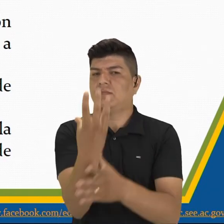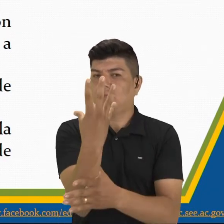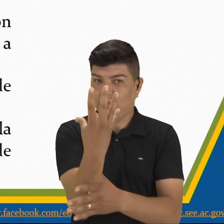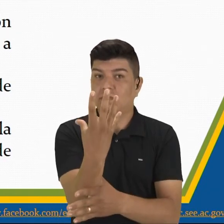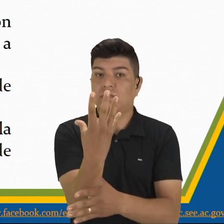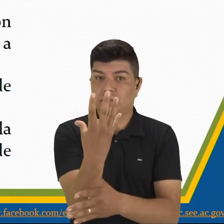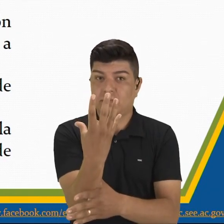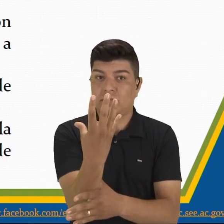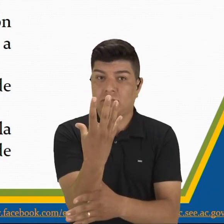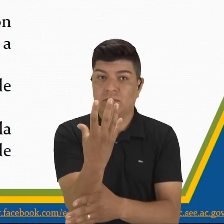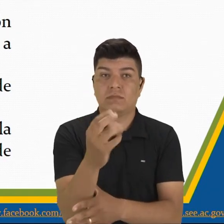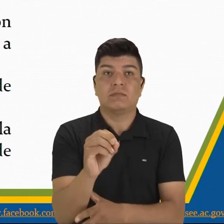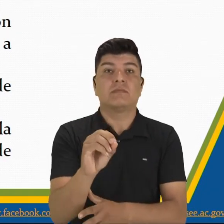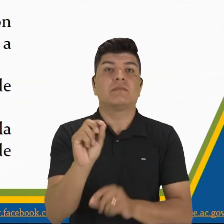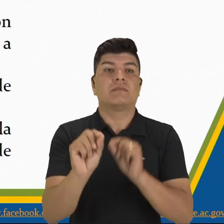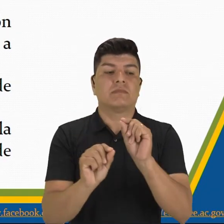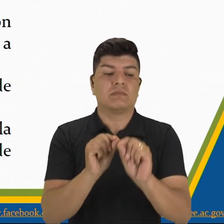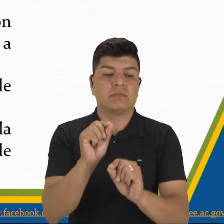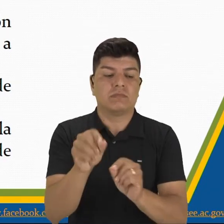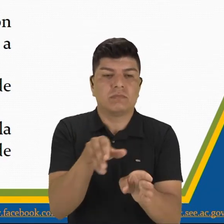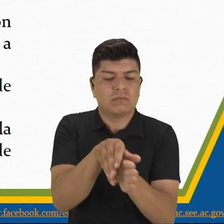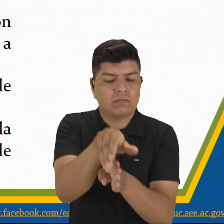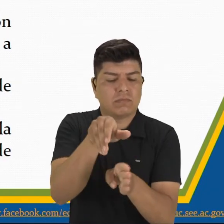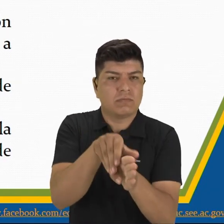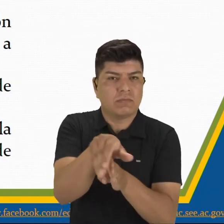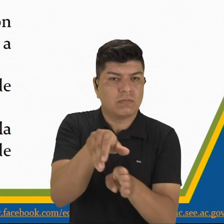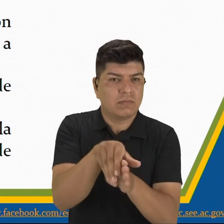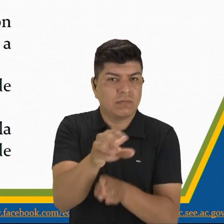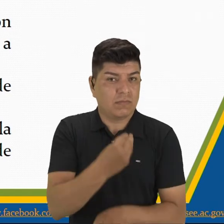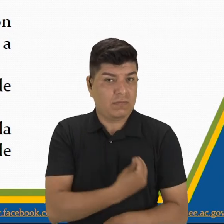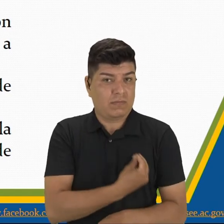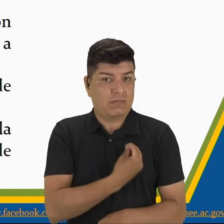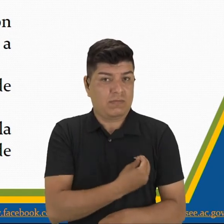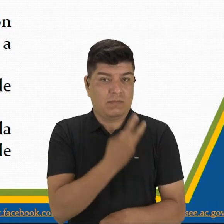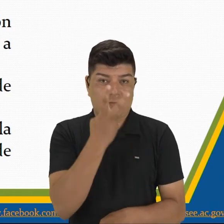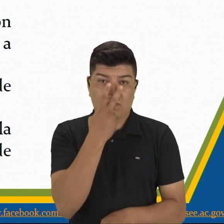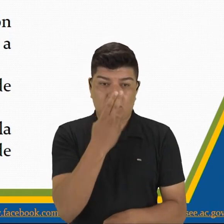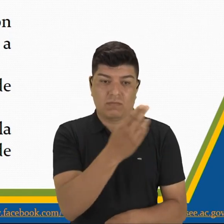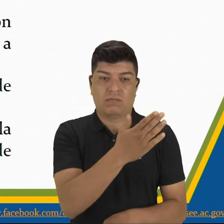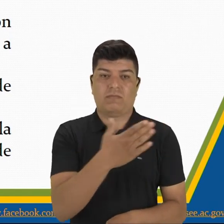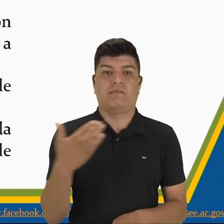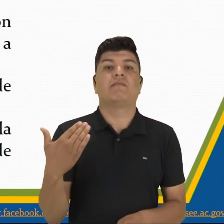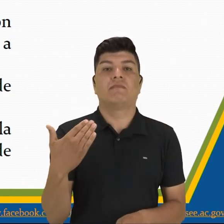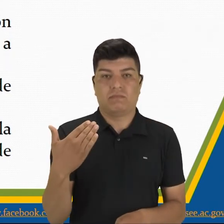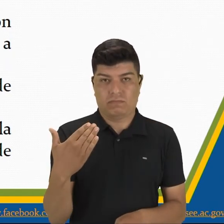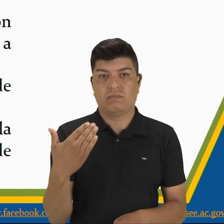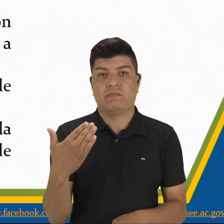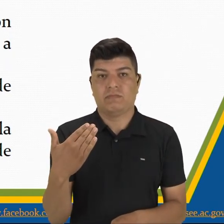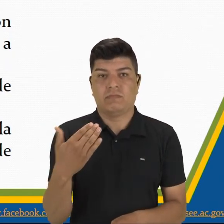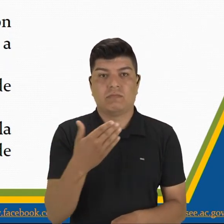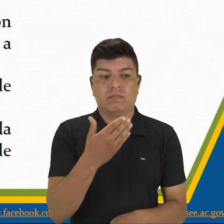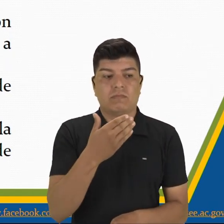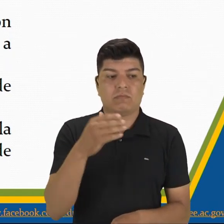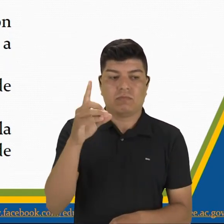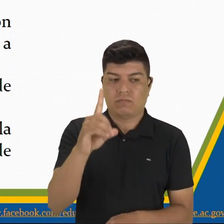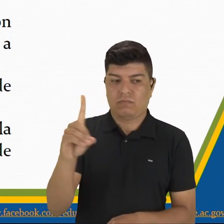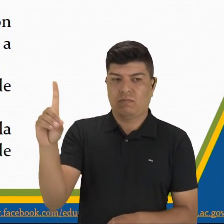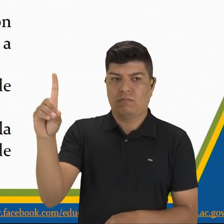contra la destrucción, la vida frente a la muerte, los dioses contra los hombres,